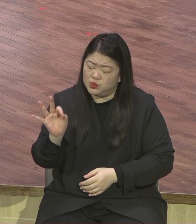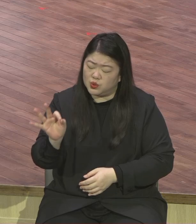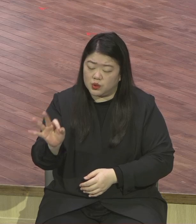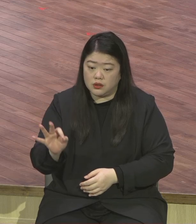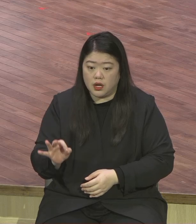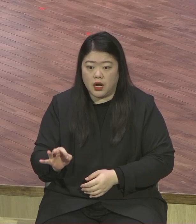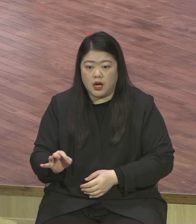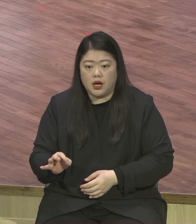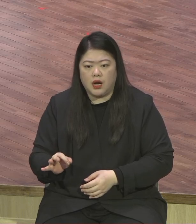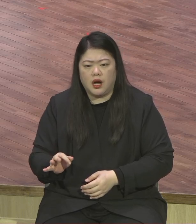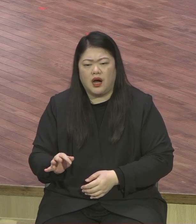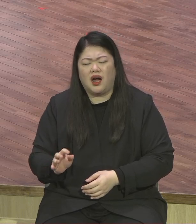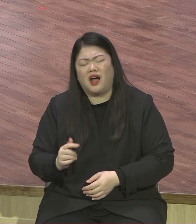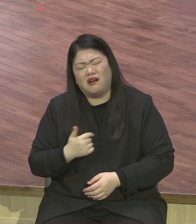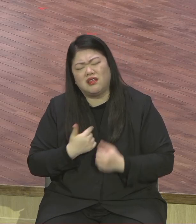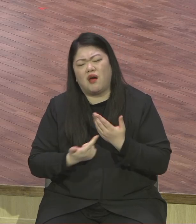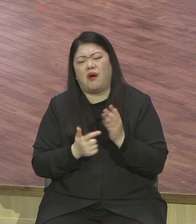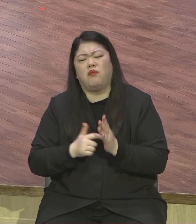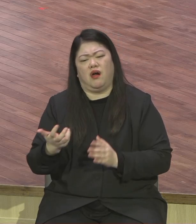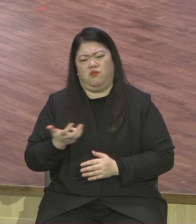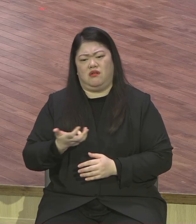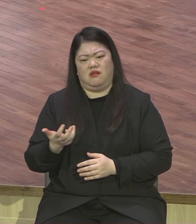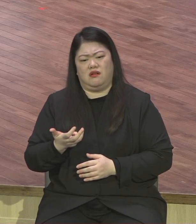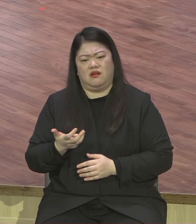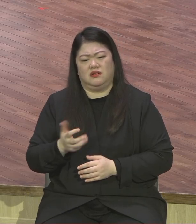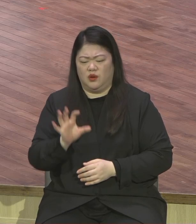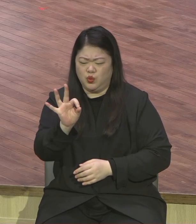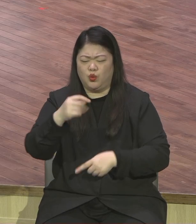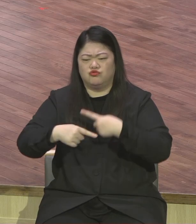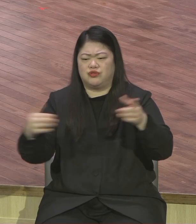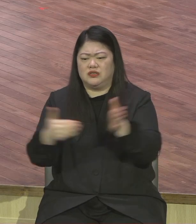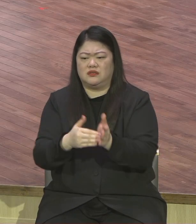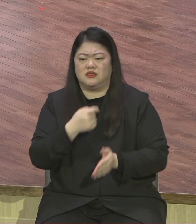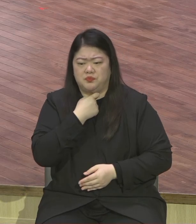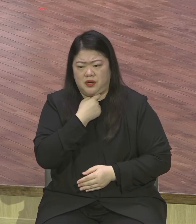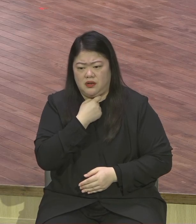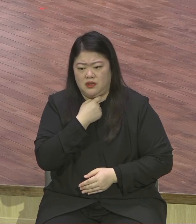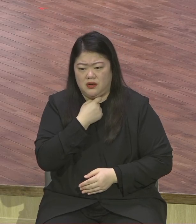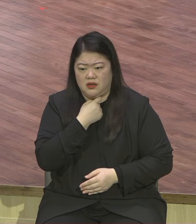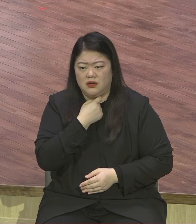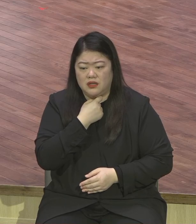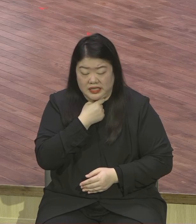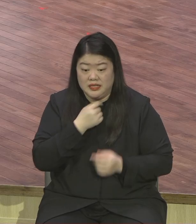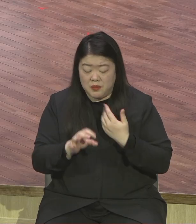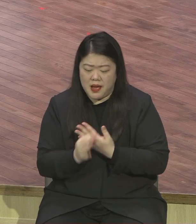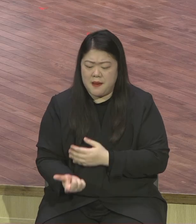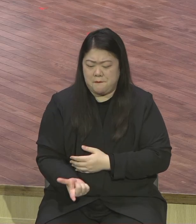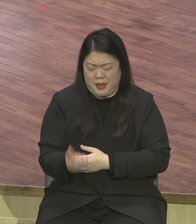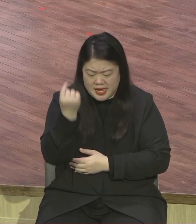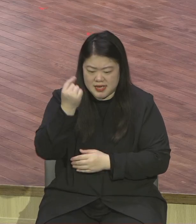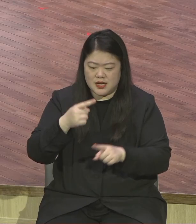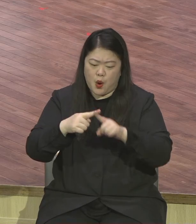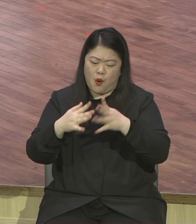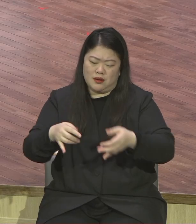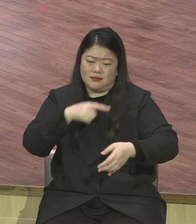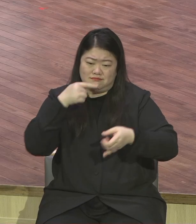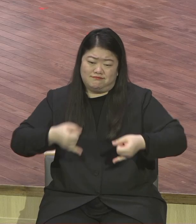성교천더만 말하는 교회 되길 바랍니다 그렇다면 얼마나 기뻐하시겠어요 연약한 교회